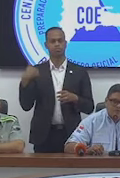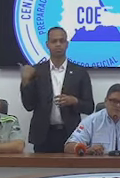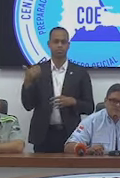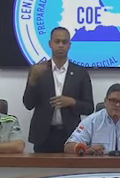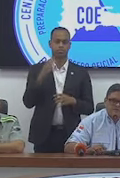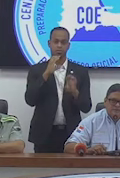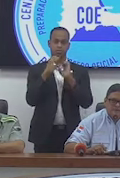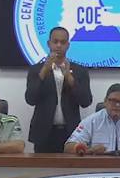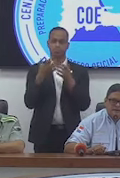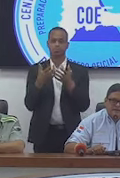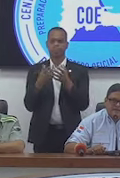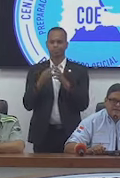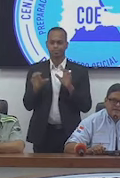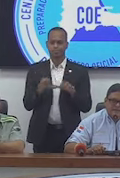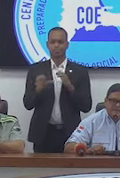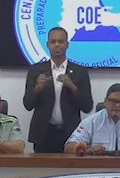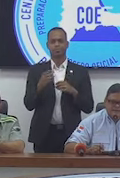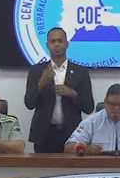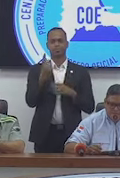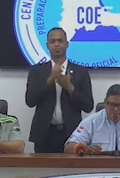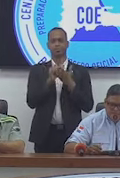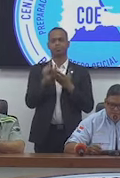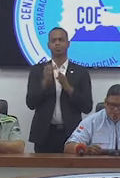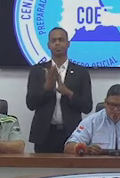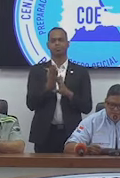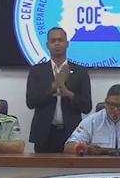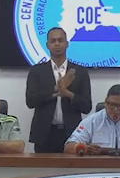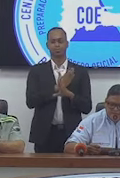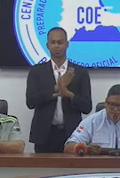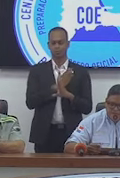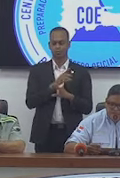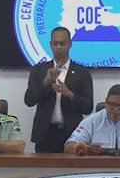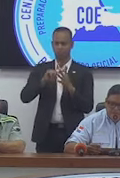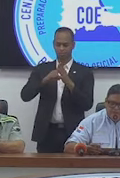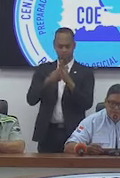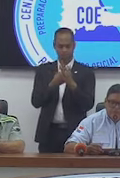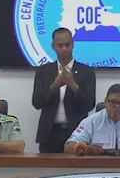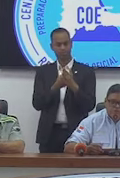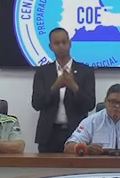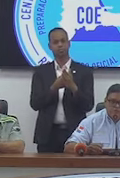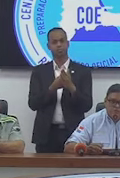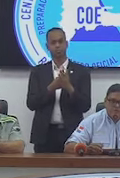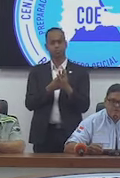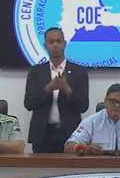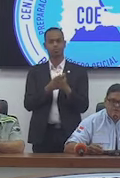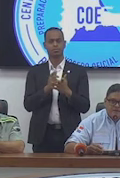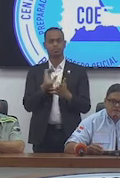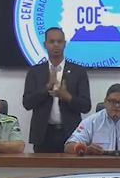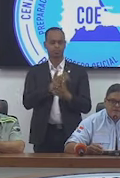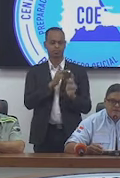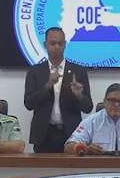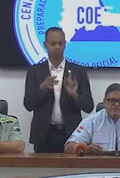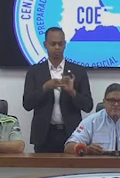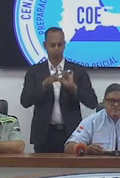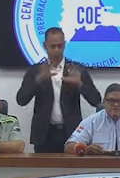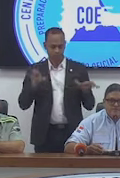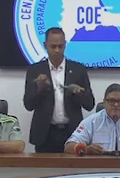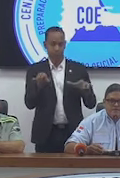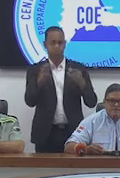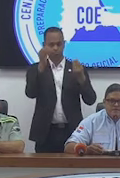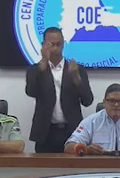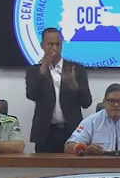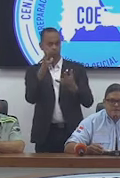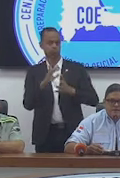comunicadores. Una semana antes del inicio del operativo, dimos a conocer nuestro plan de contingencia. En el mismo,